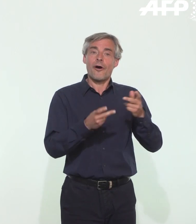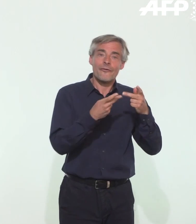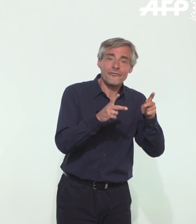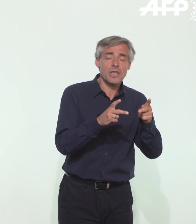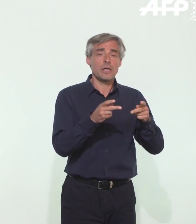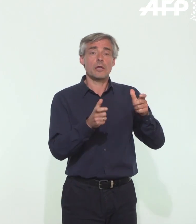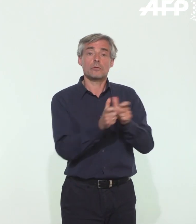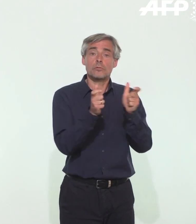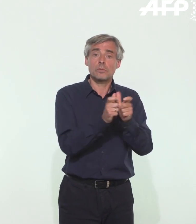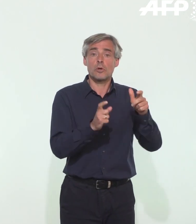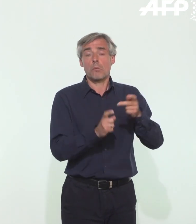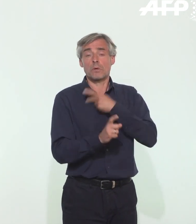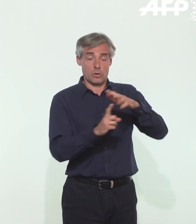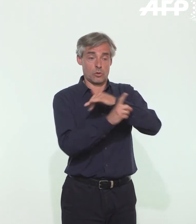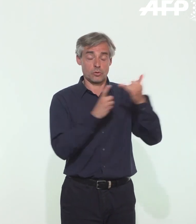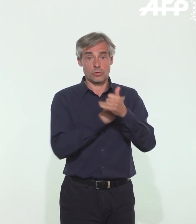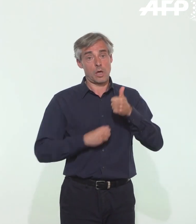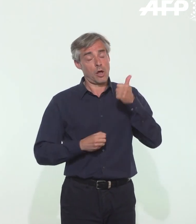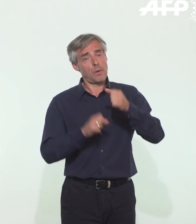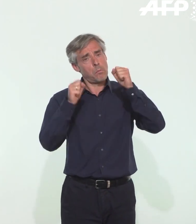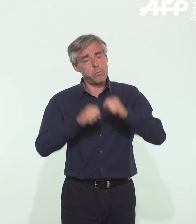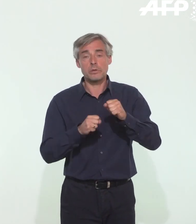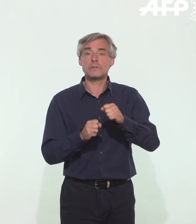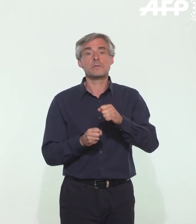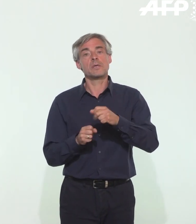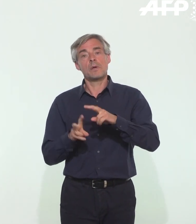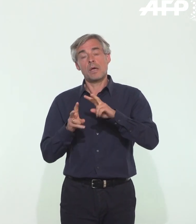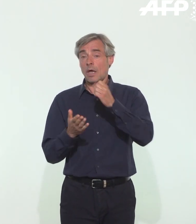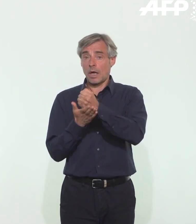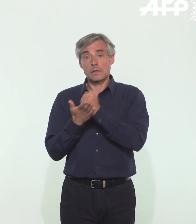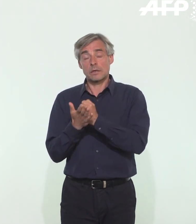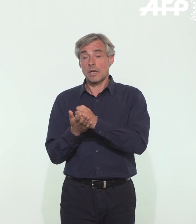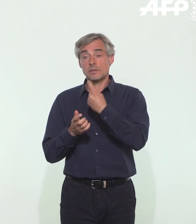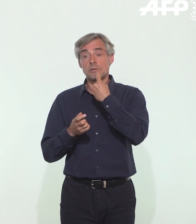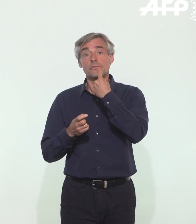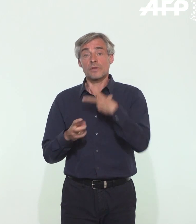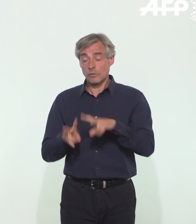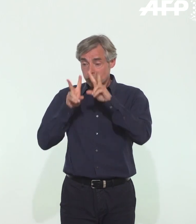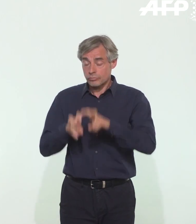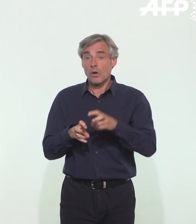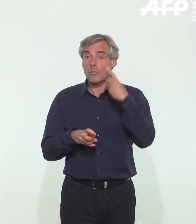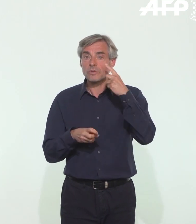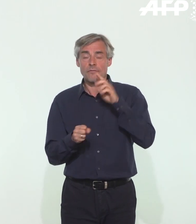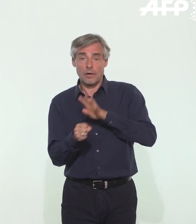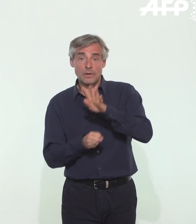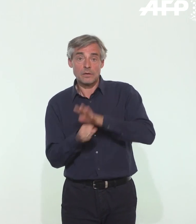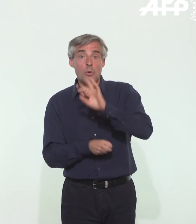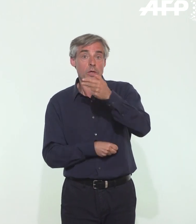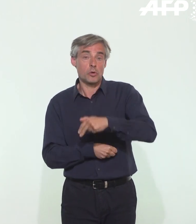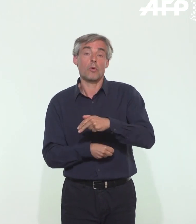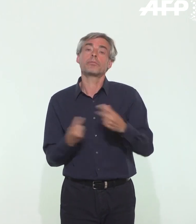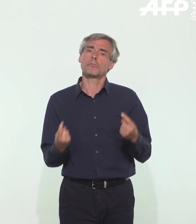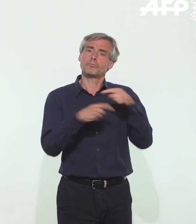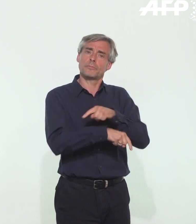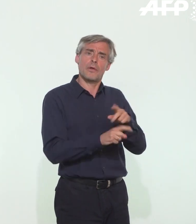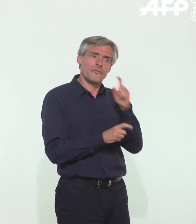de bénéficier sur prescription d'un diagnostic sérologique pour connaître leur état d'immunité, la présence d'anticorps et non la